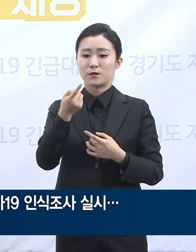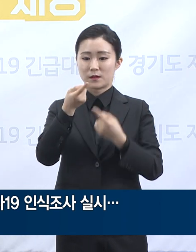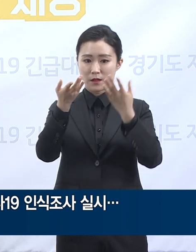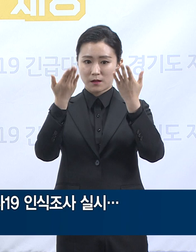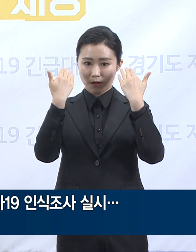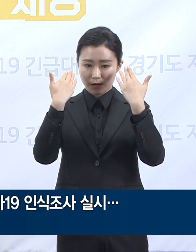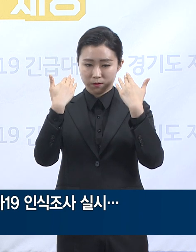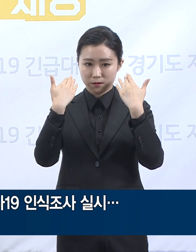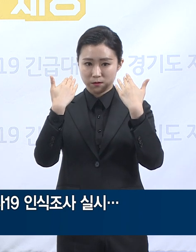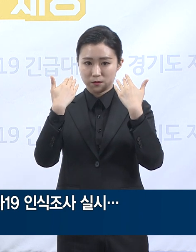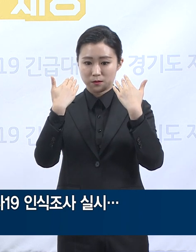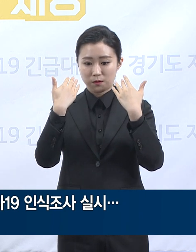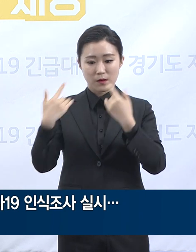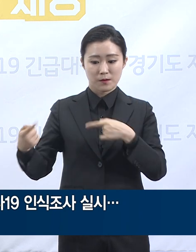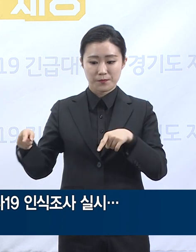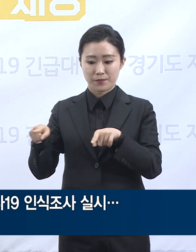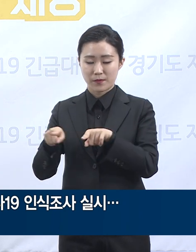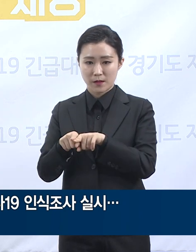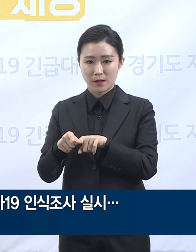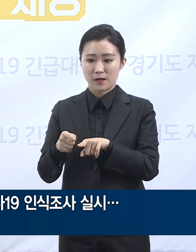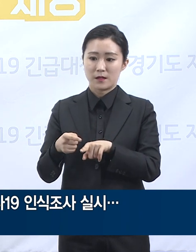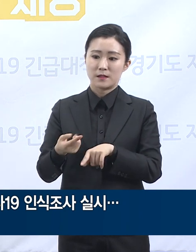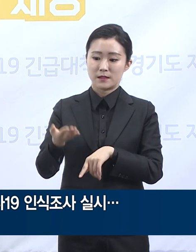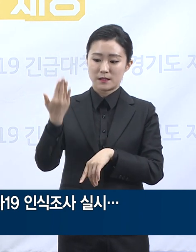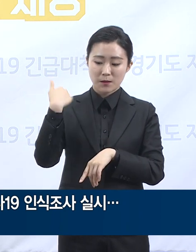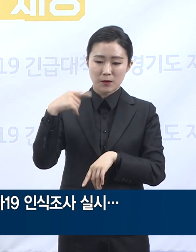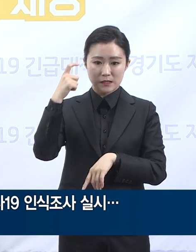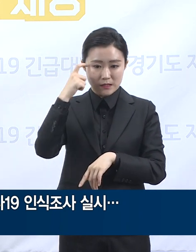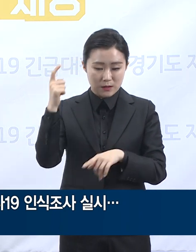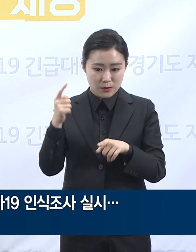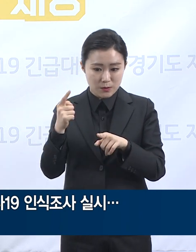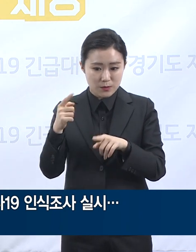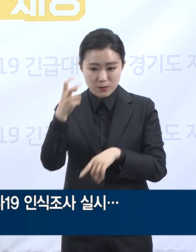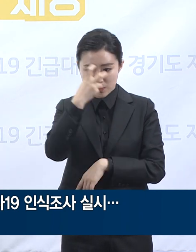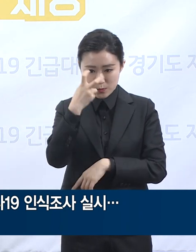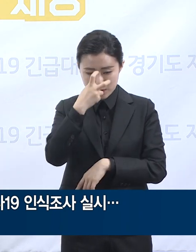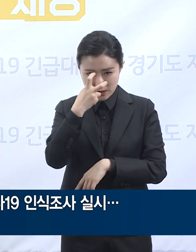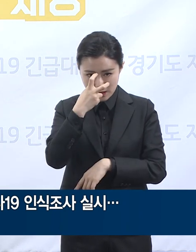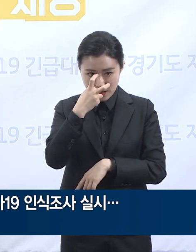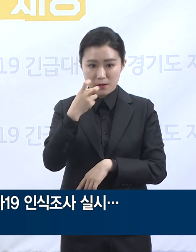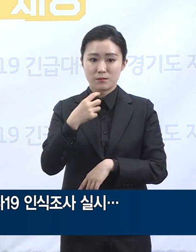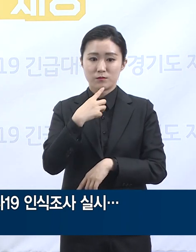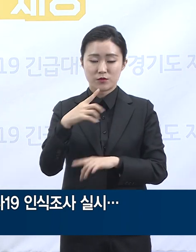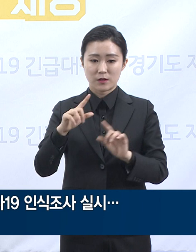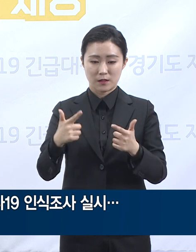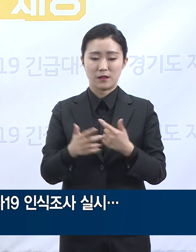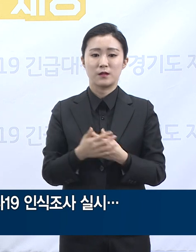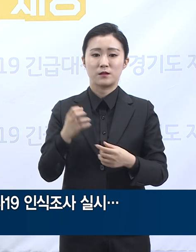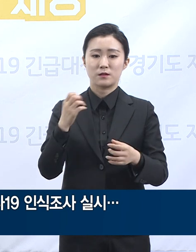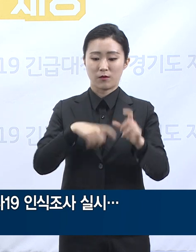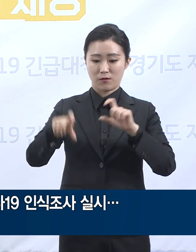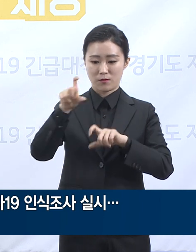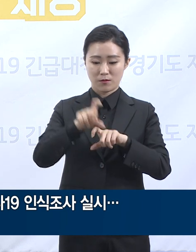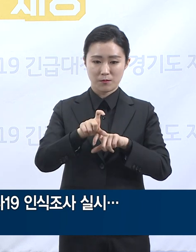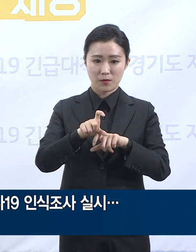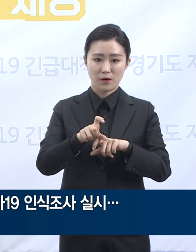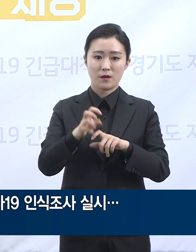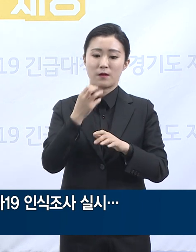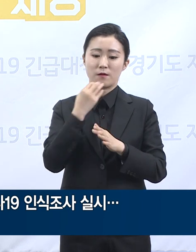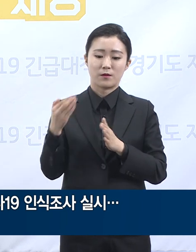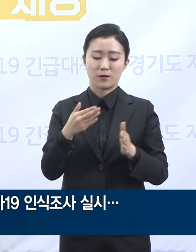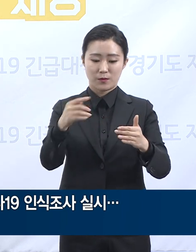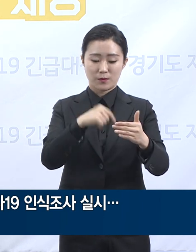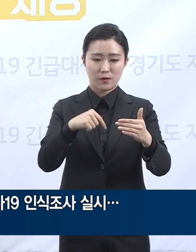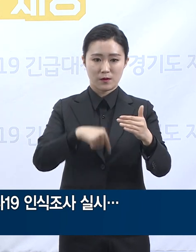인식조사에 이어 지난 5월 18일부터 31일까지 경기도의 위료, 현장 대응 팀들을 대상으로 코로나19